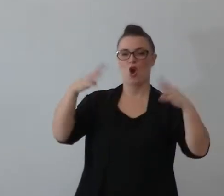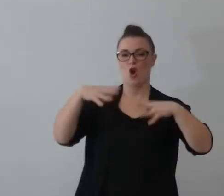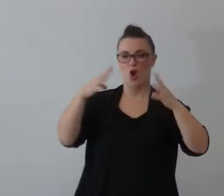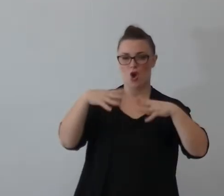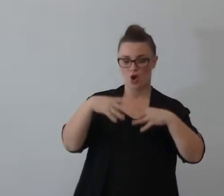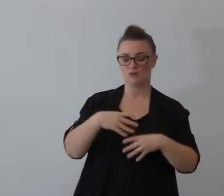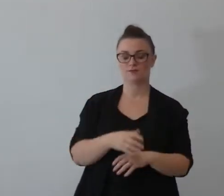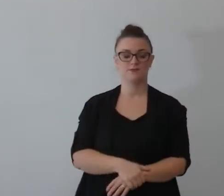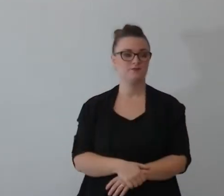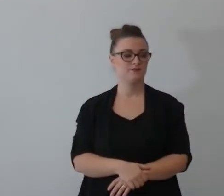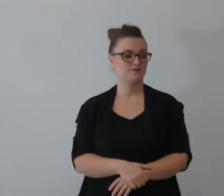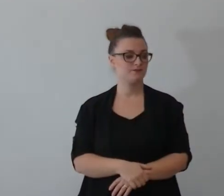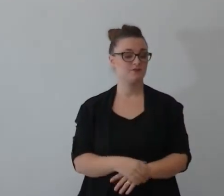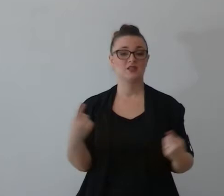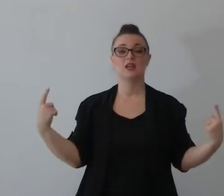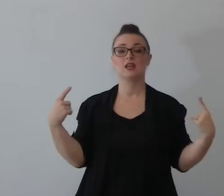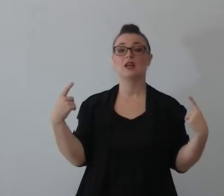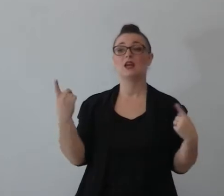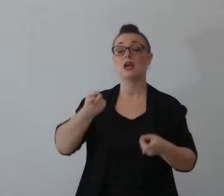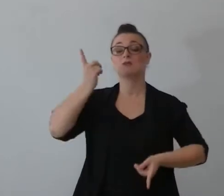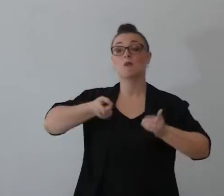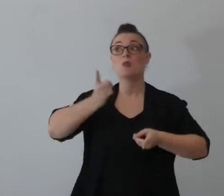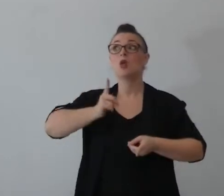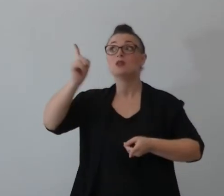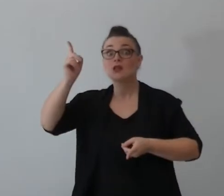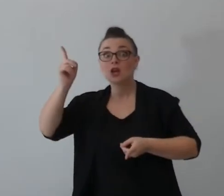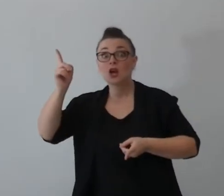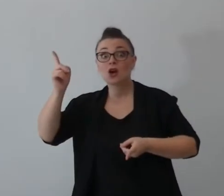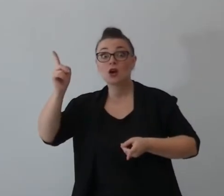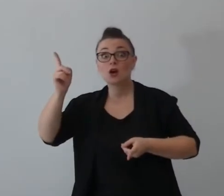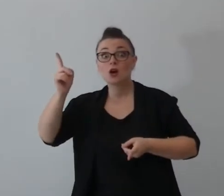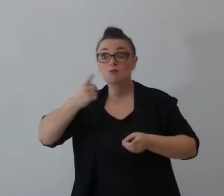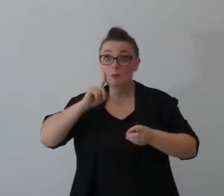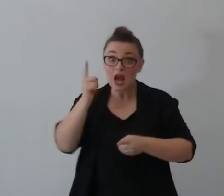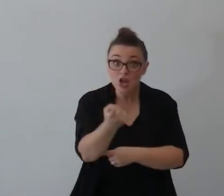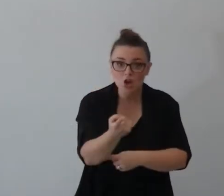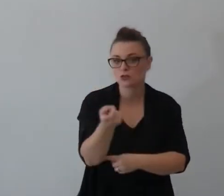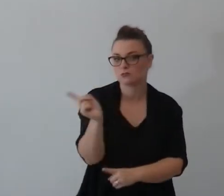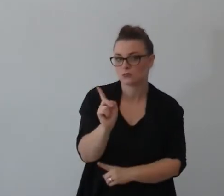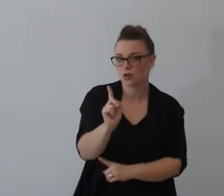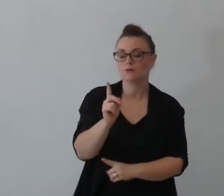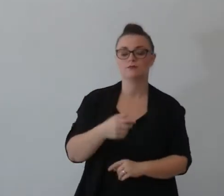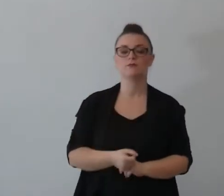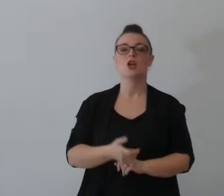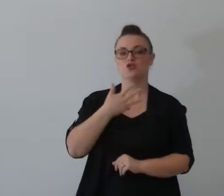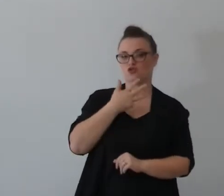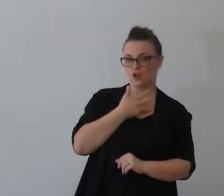di il popolo di Dio non era da meno c'era molte cose c'era l'omosessualità c'era l'opigamia c